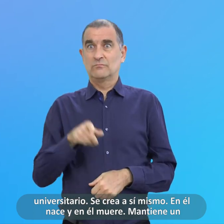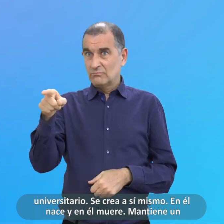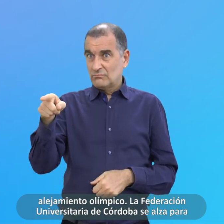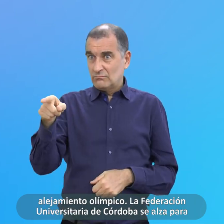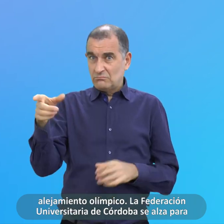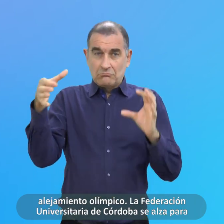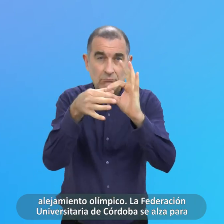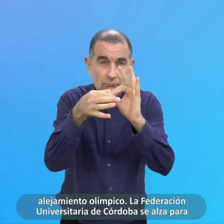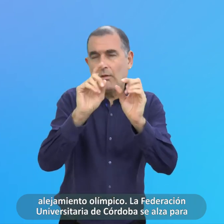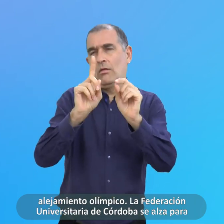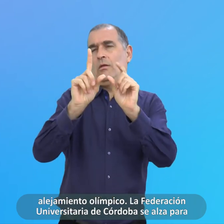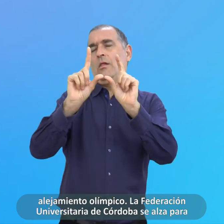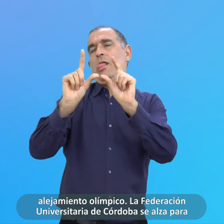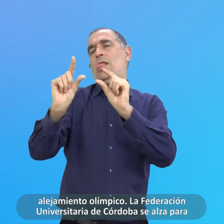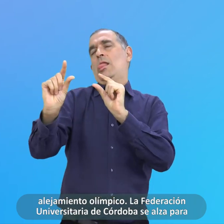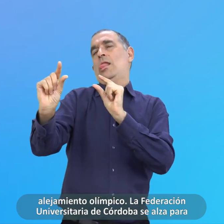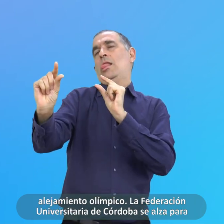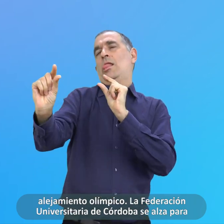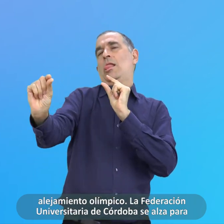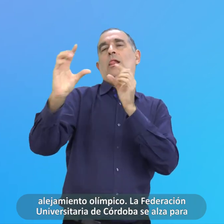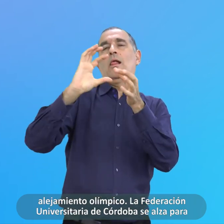Mantiene un alejamiento Olímpico